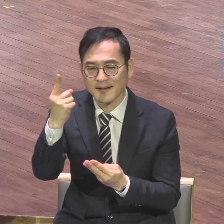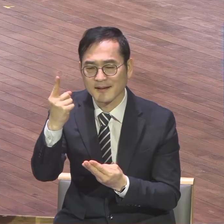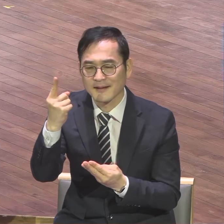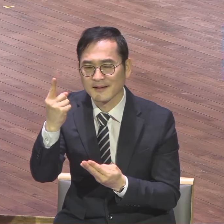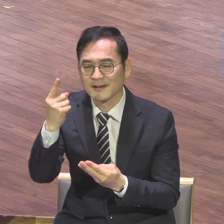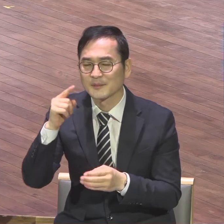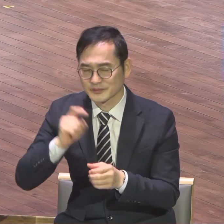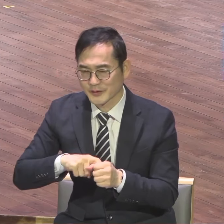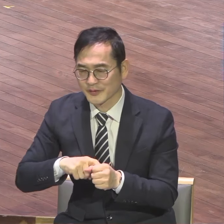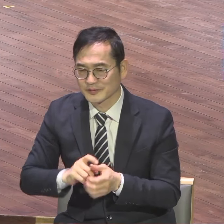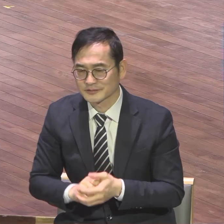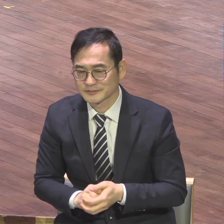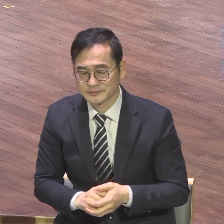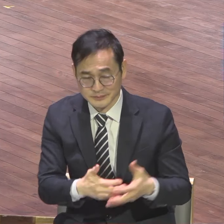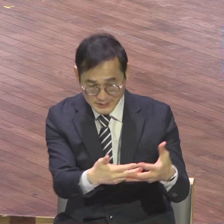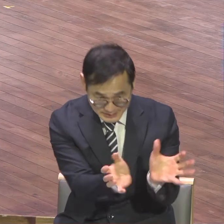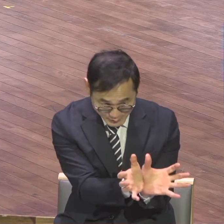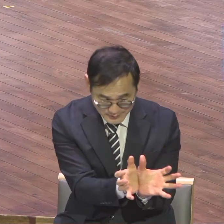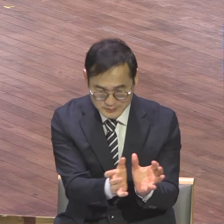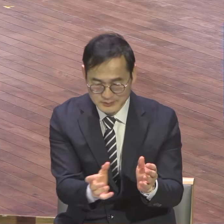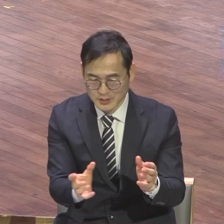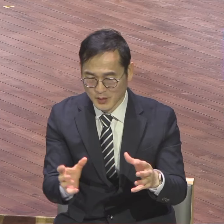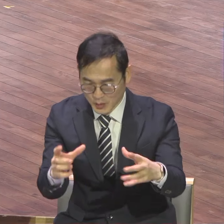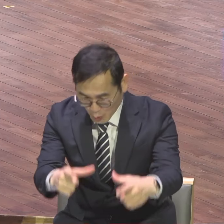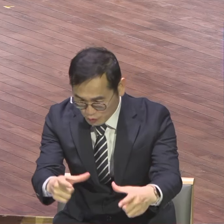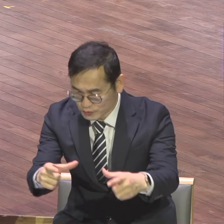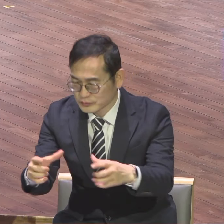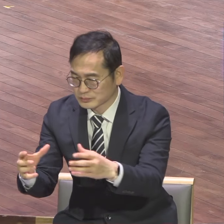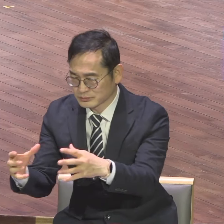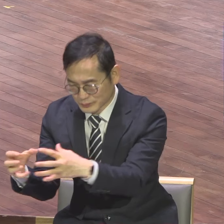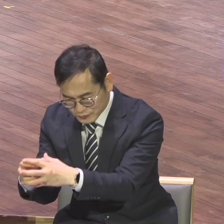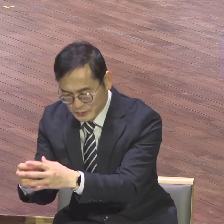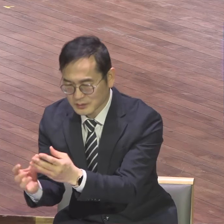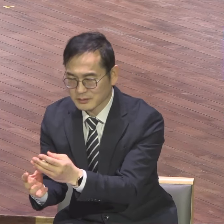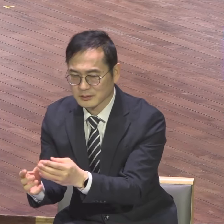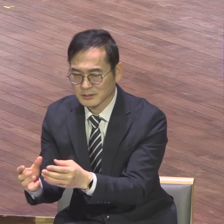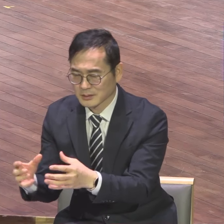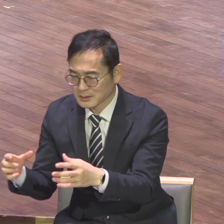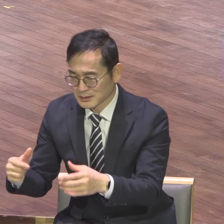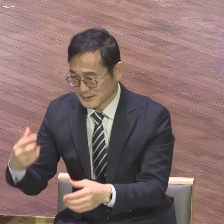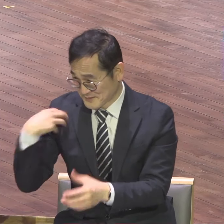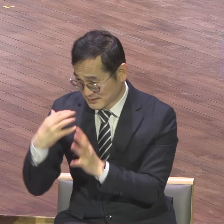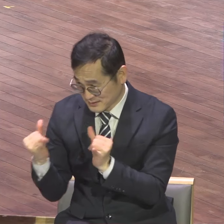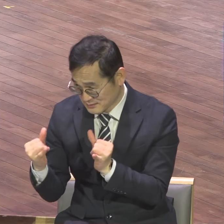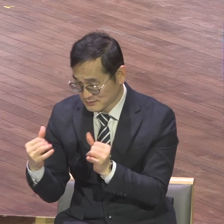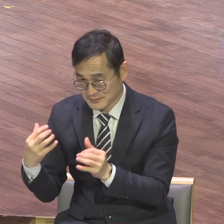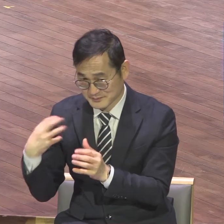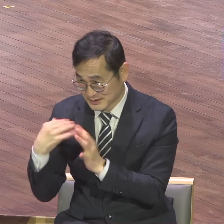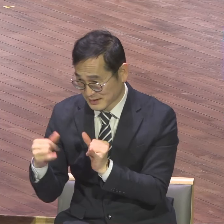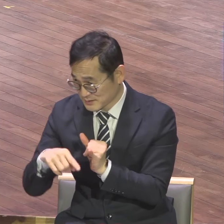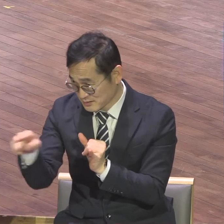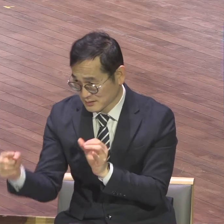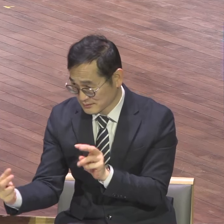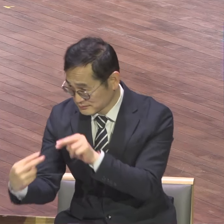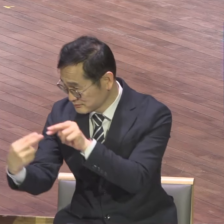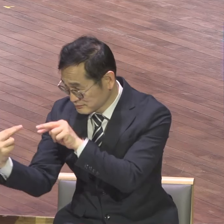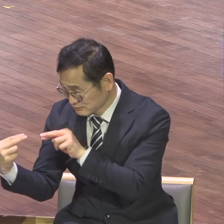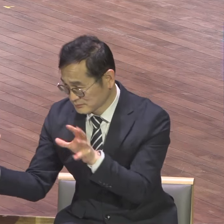기관, 부서 모든 직분 맡은 자들이 그 맡은 직분을 그 장들과 함께 원리스를